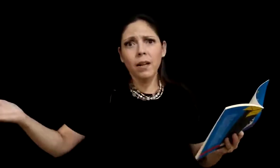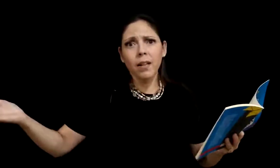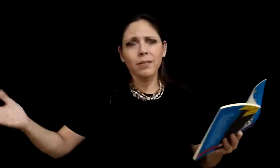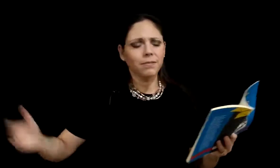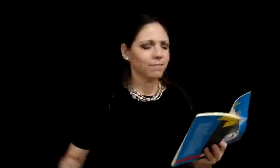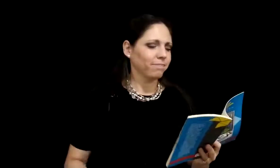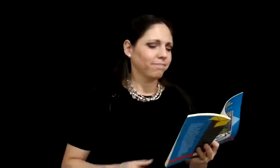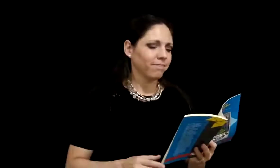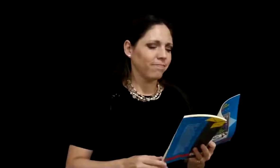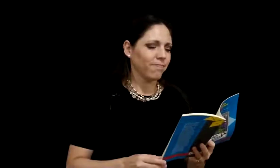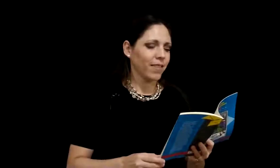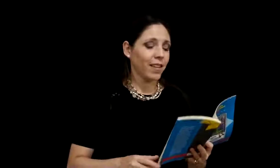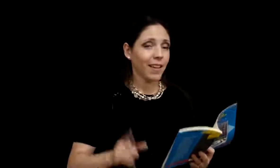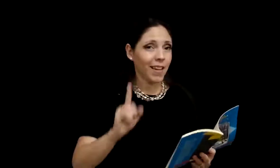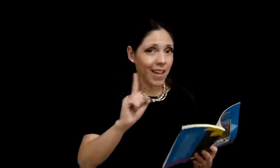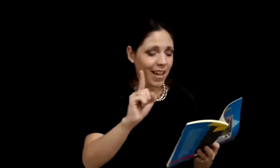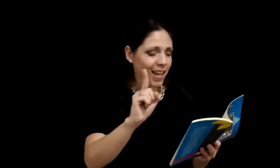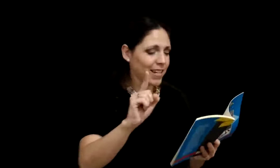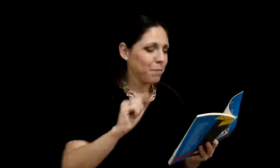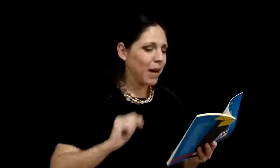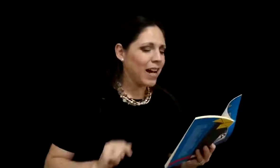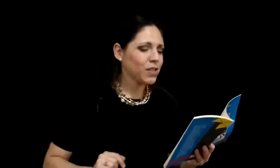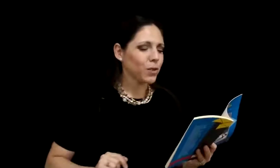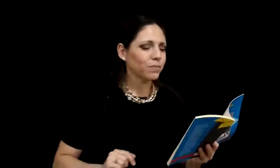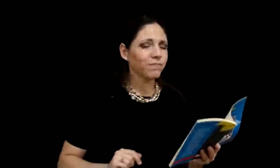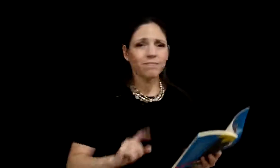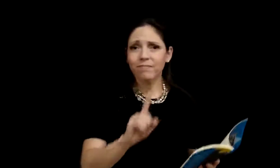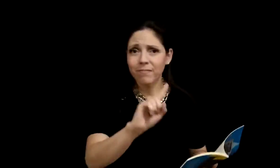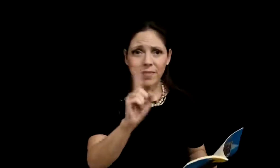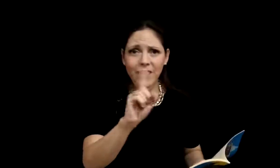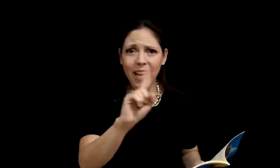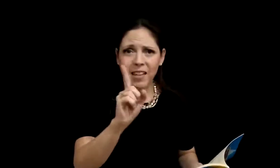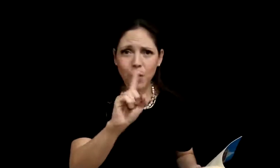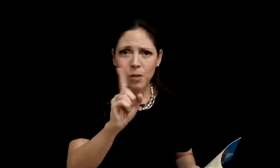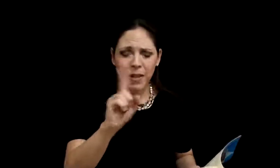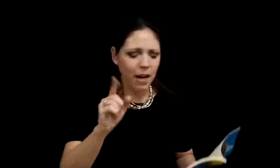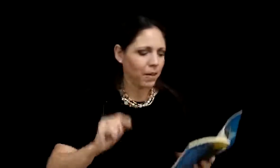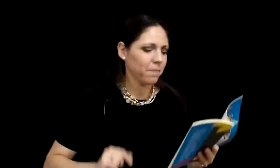el rey. En el palacio nadie lo esperaba.